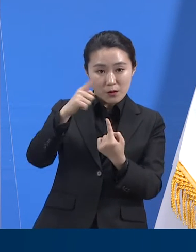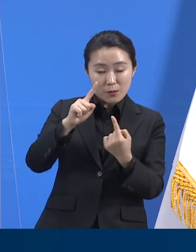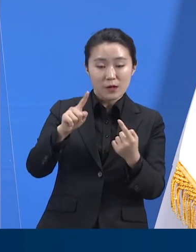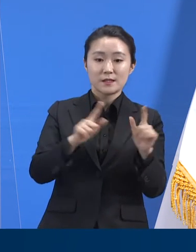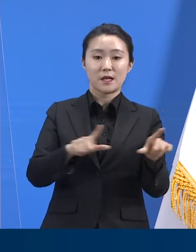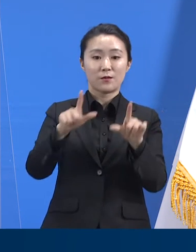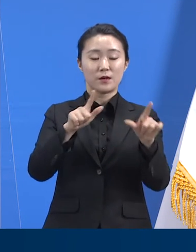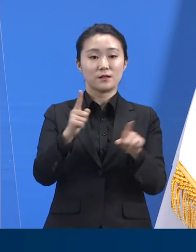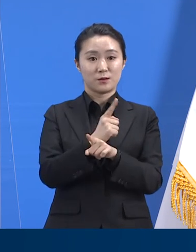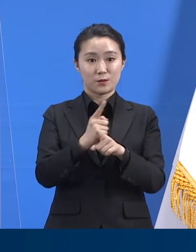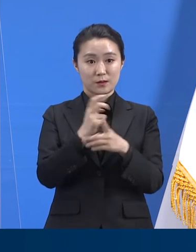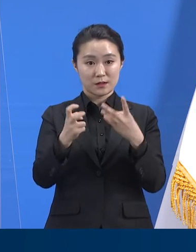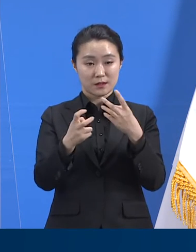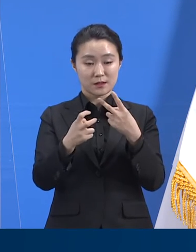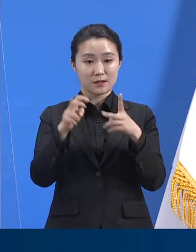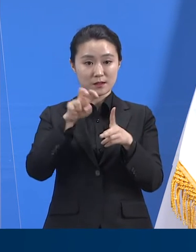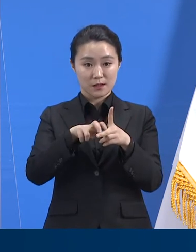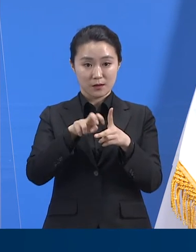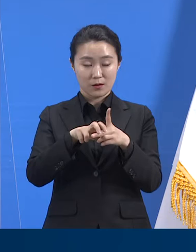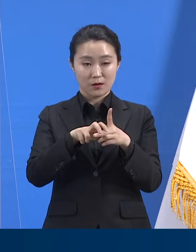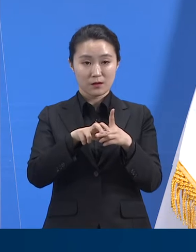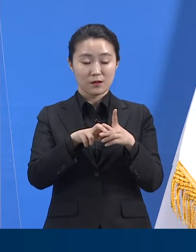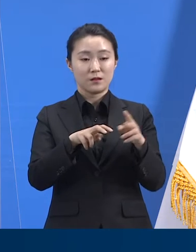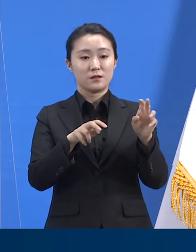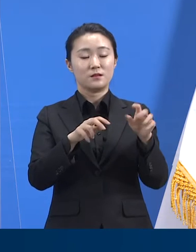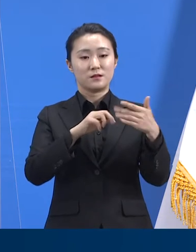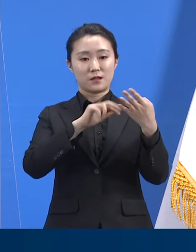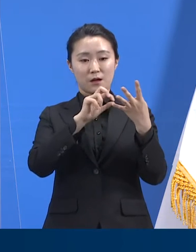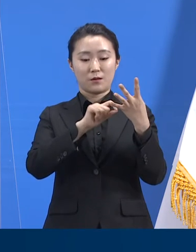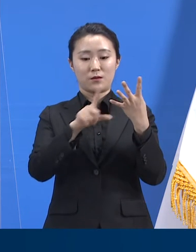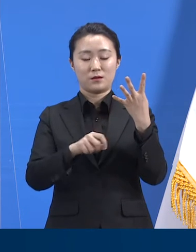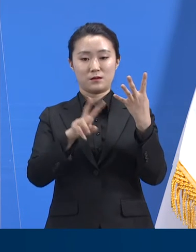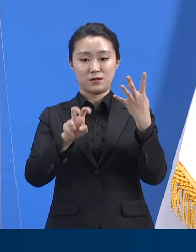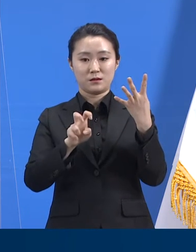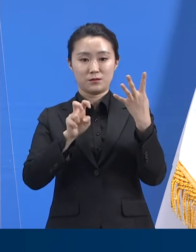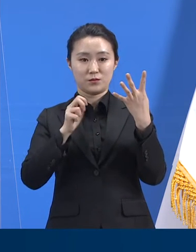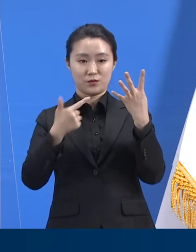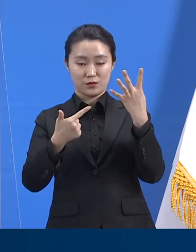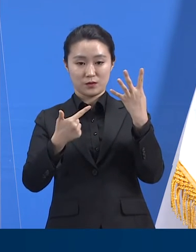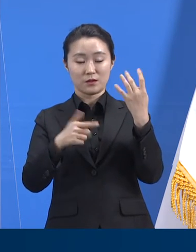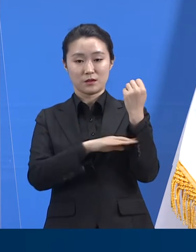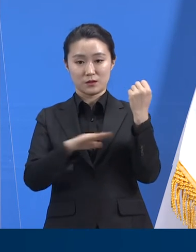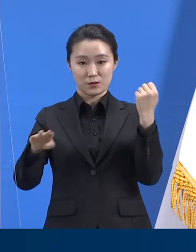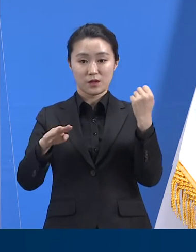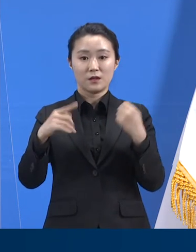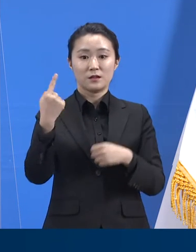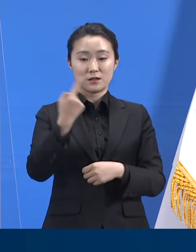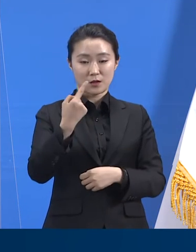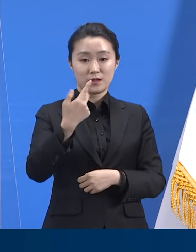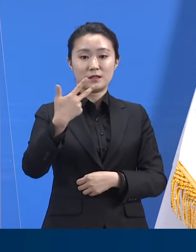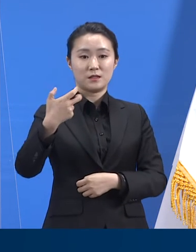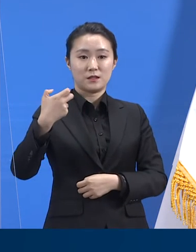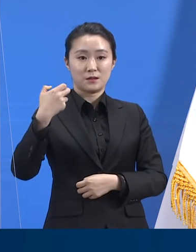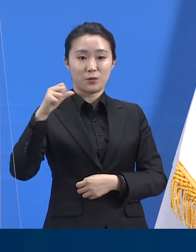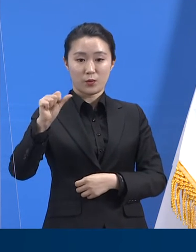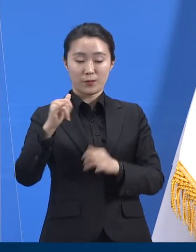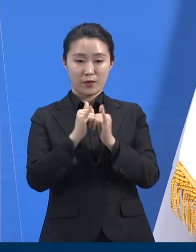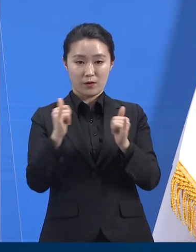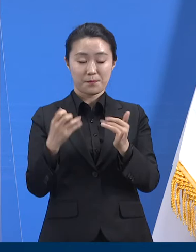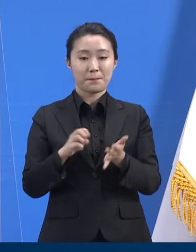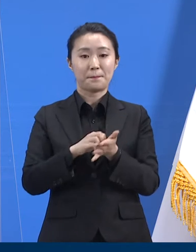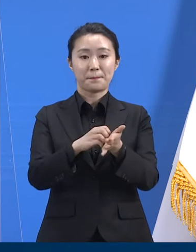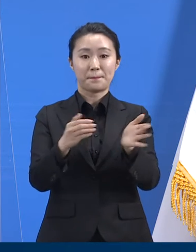4월 26일 18시 기준 1075명이 입소해 82.9%의 가동률을